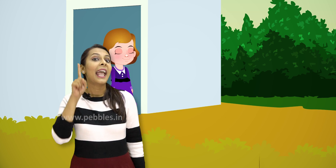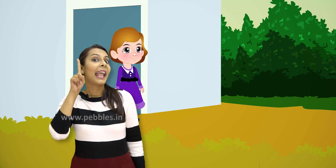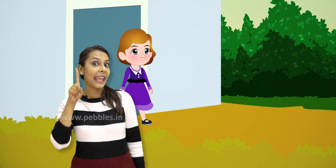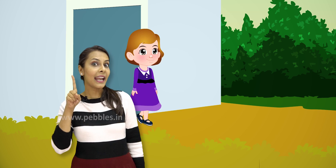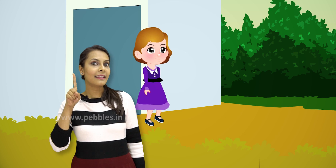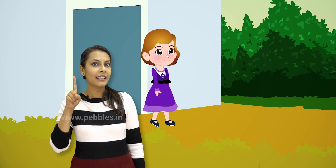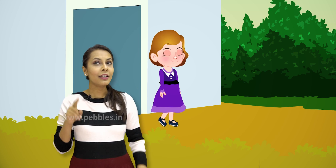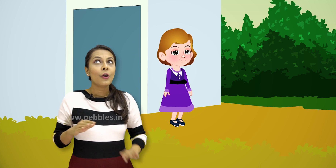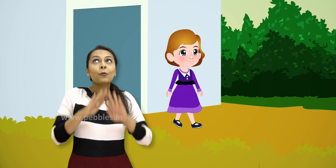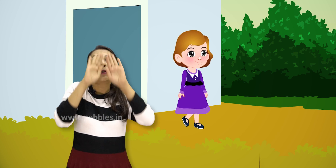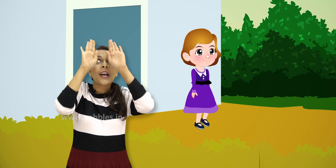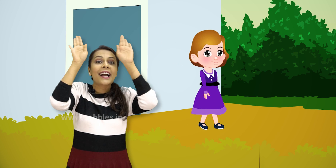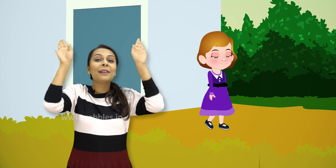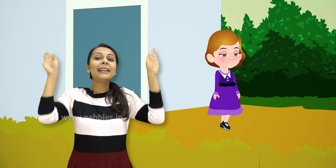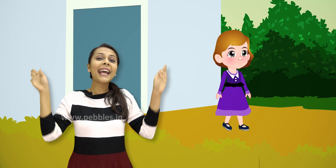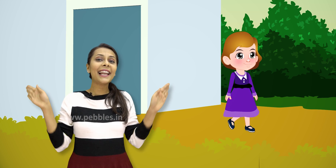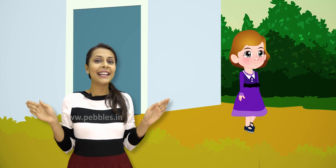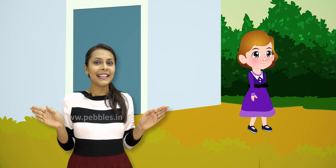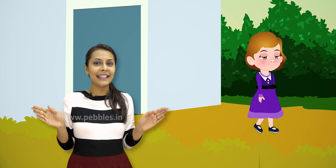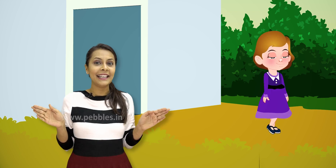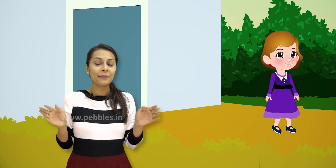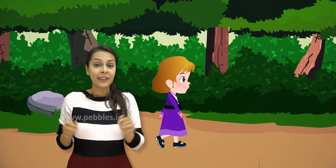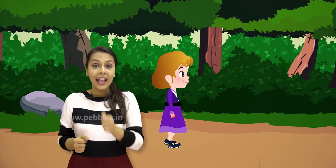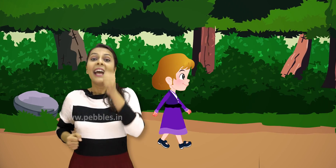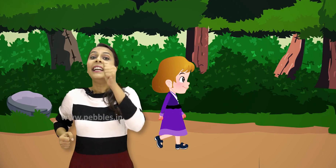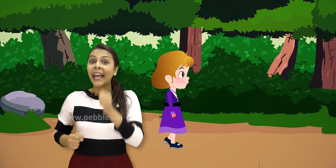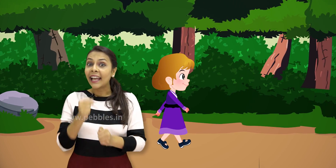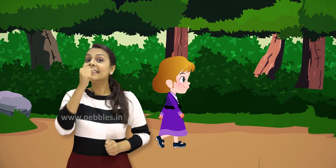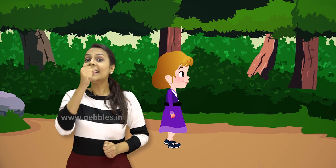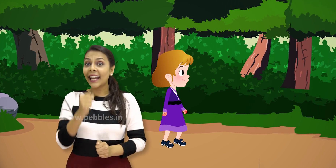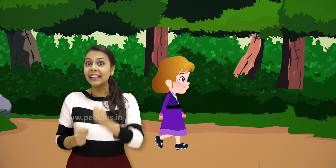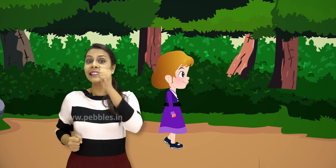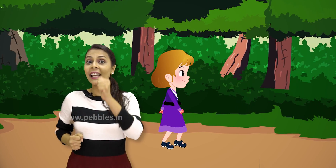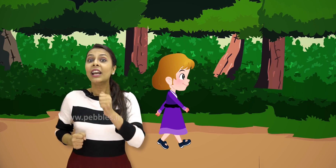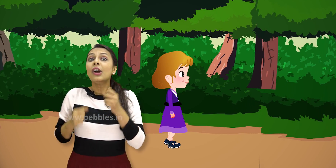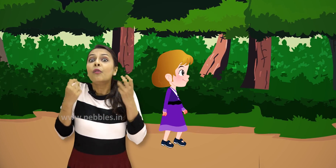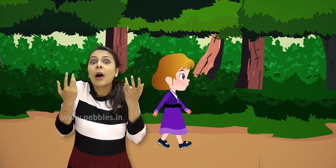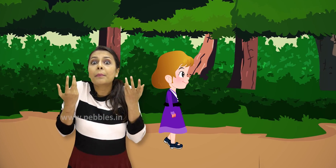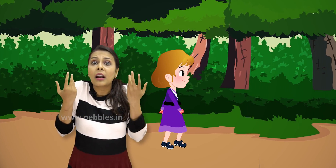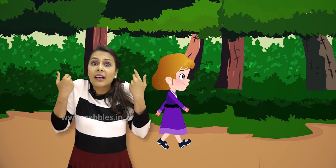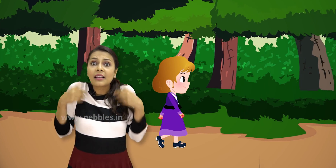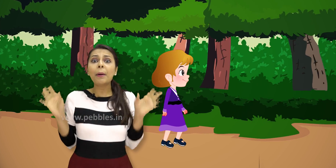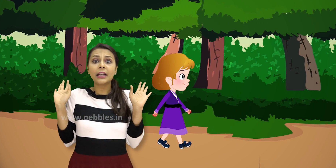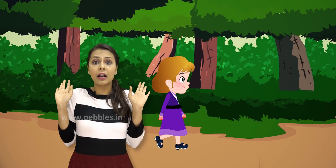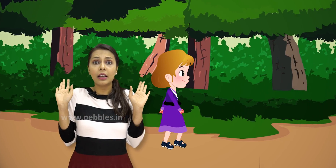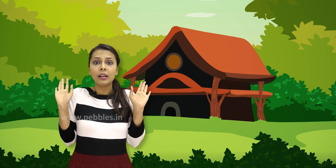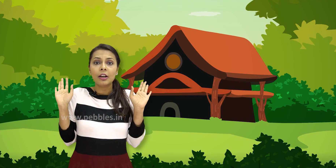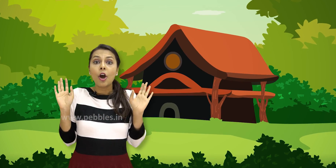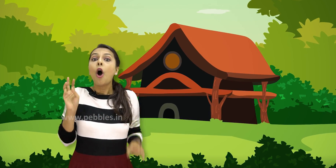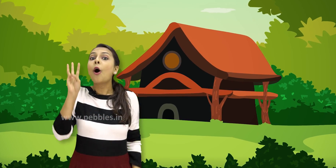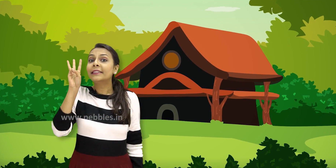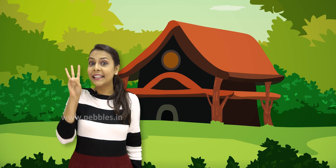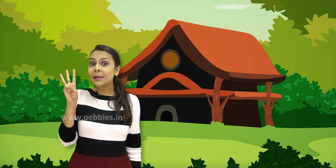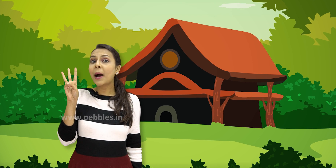एक दिन वो जंगल में टहल ने निकली टहलते टहलते वो अपना रास्ता भटक गई